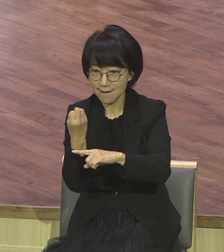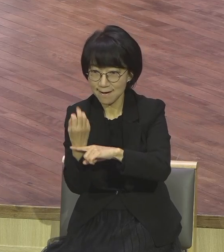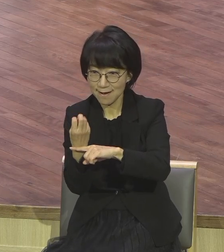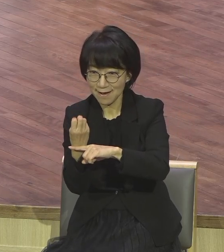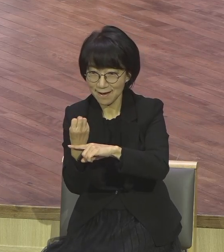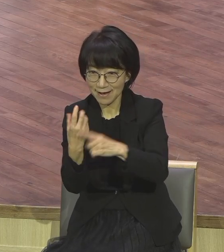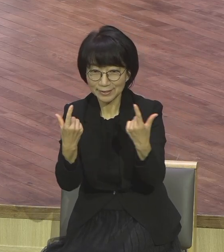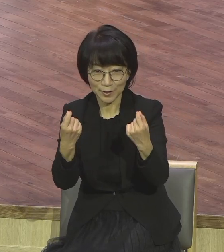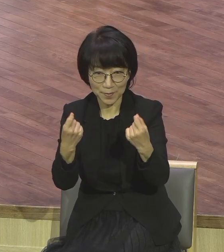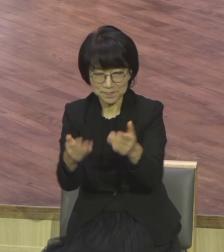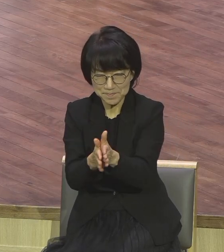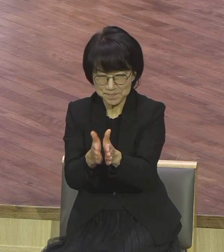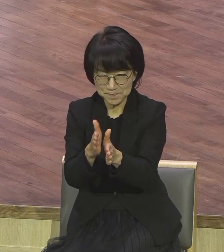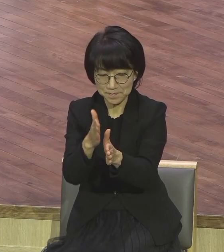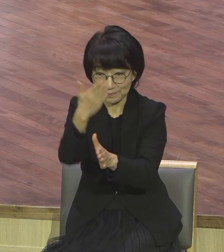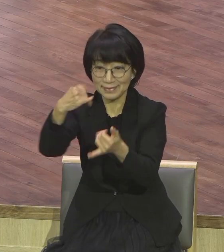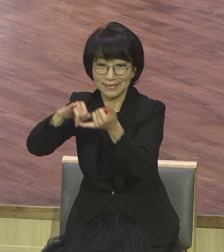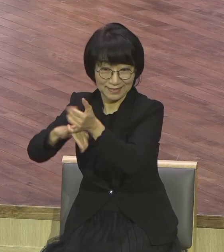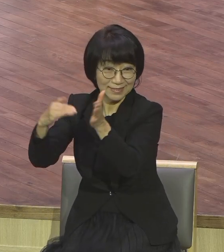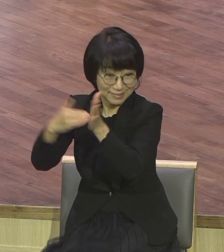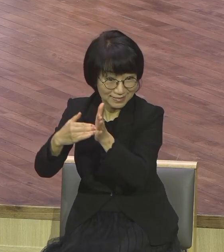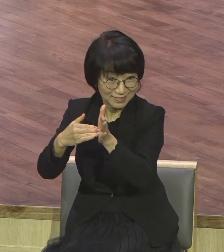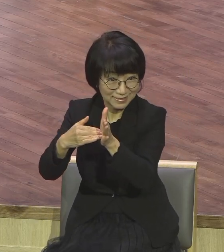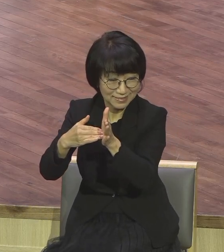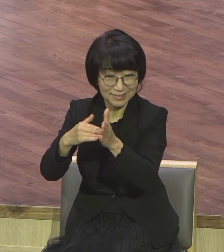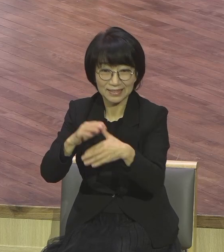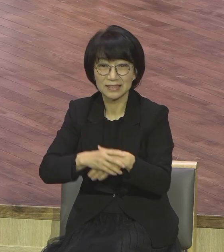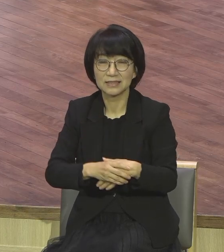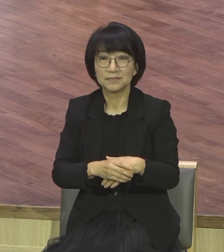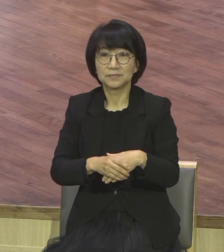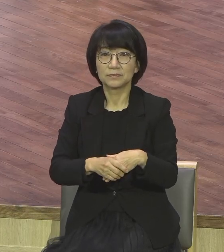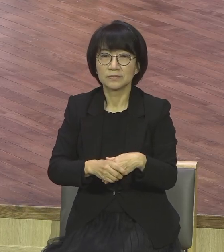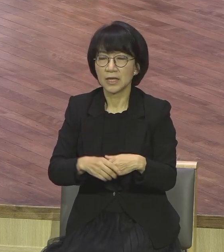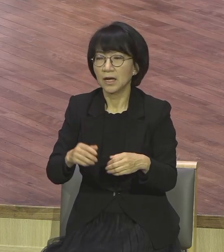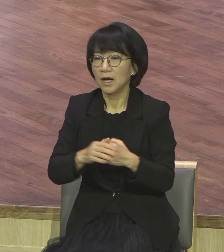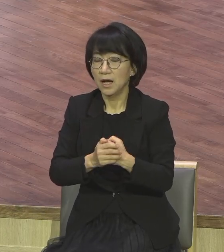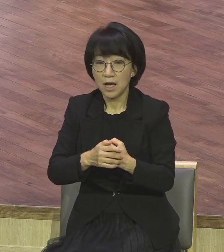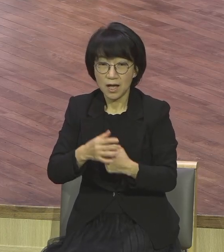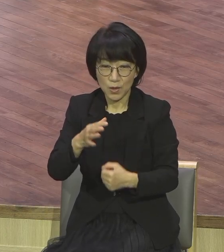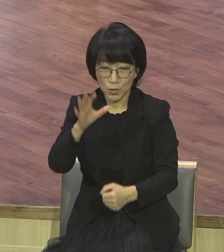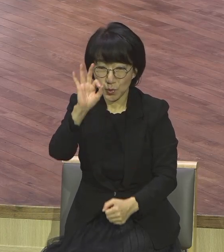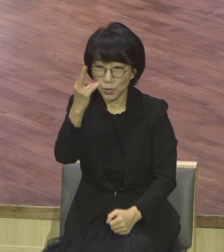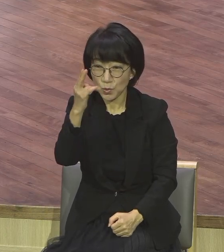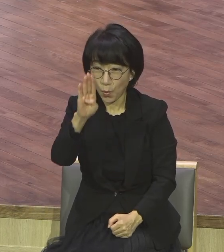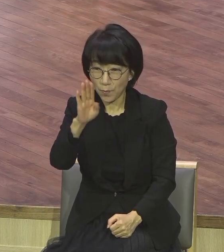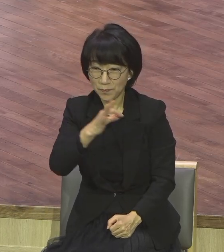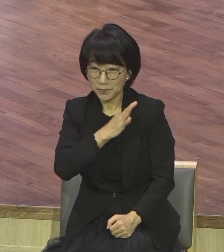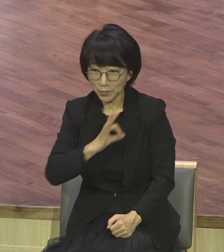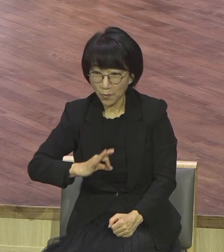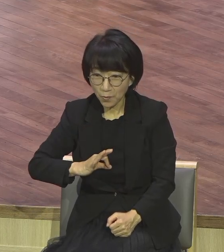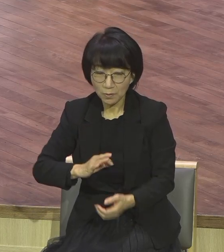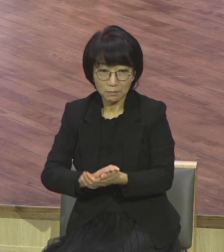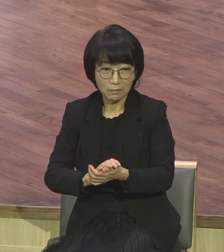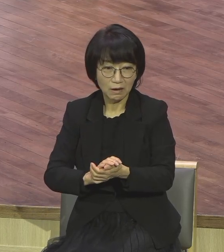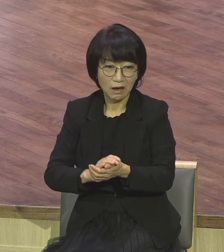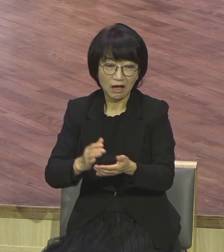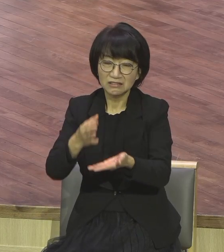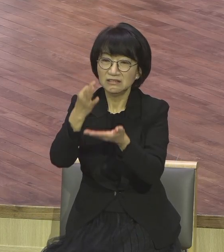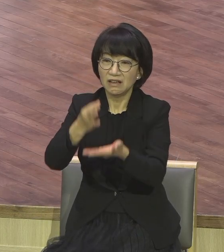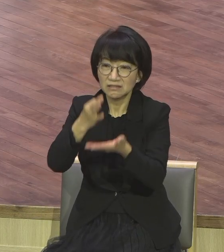육신적으로는 완전히 자식도 날라가 버리고 건강도 날라가 버리고 재생도 다 날라갔지만 나는 하나님 앞에 정경같이